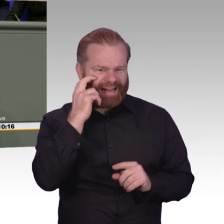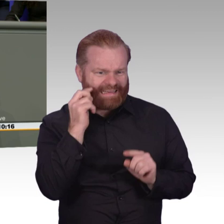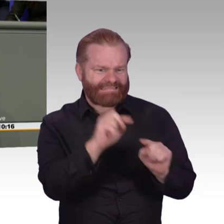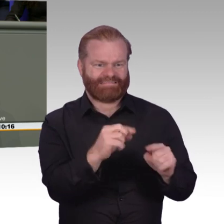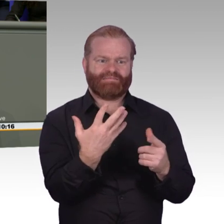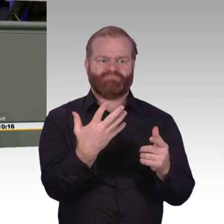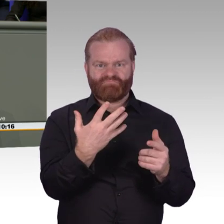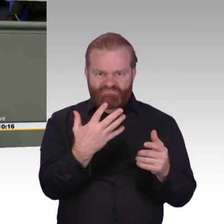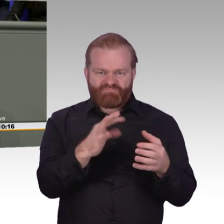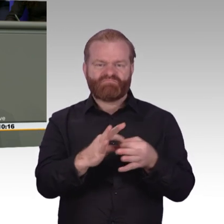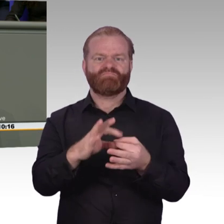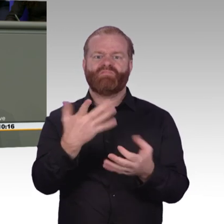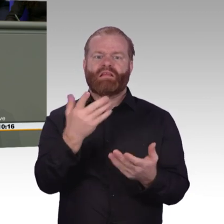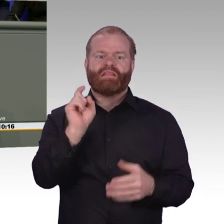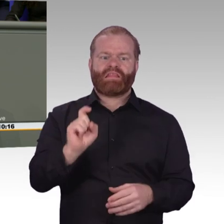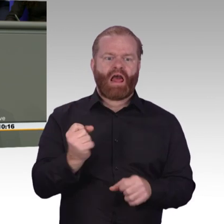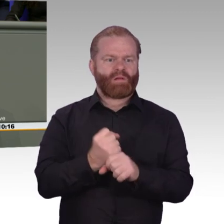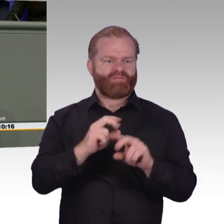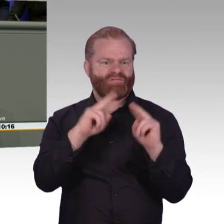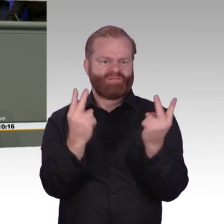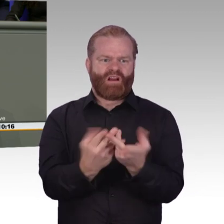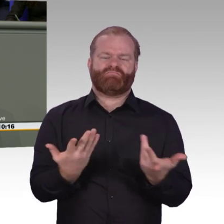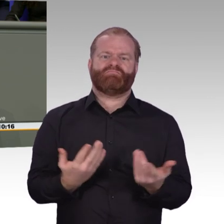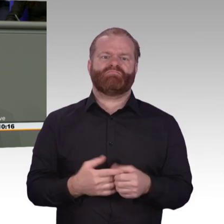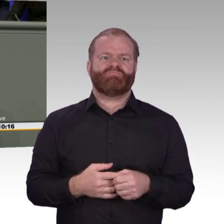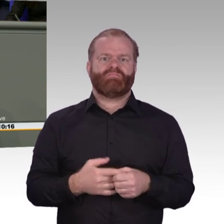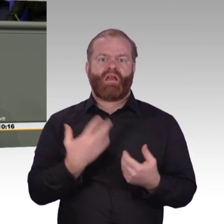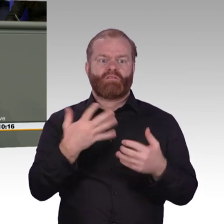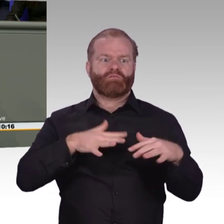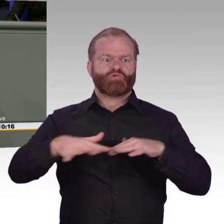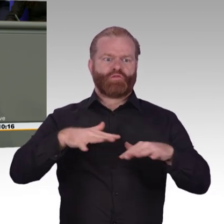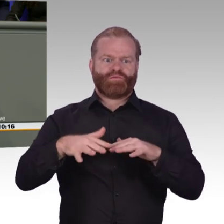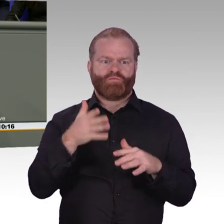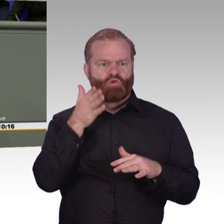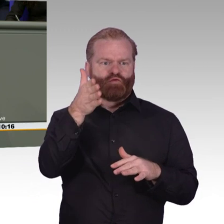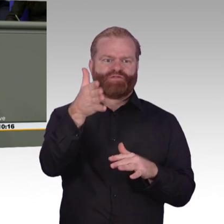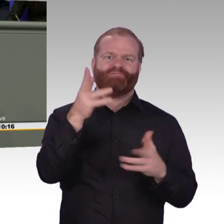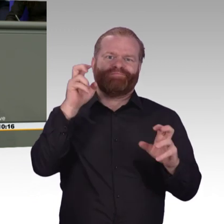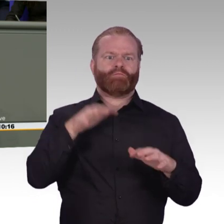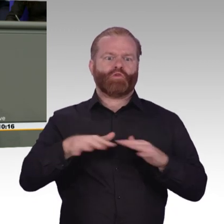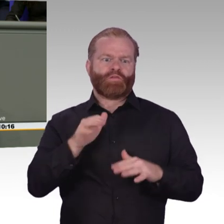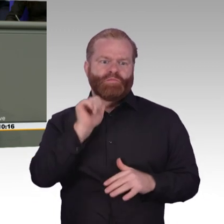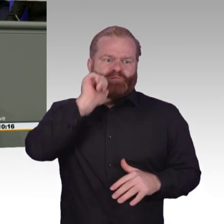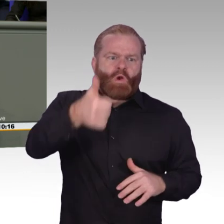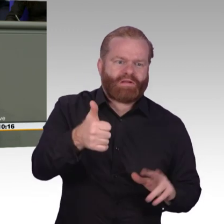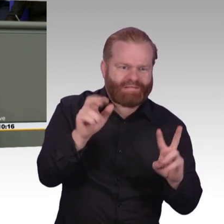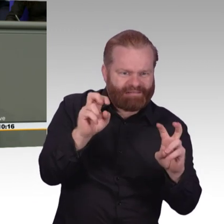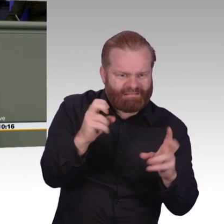Herausforderung liegt darin, dass wir in nahezu allen Lebensbereichen Veränderungen zu erwarten haben. Zur